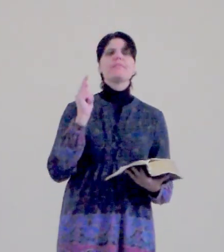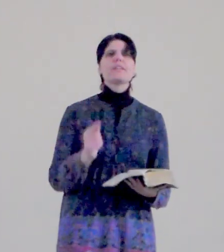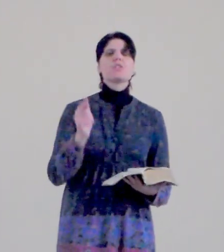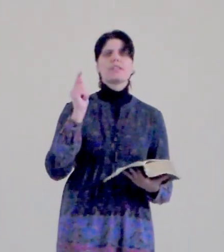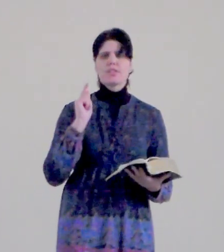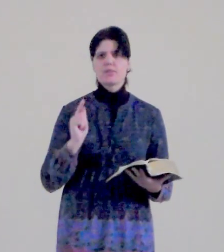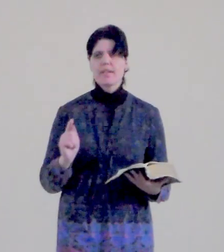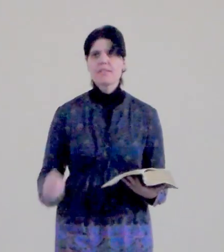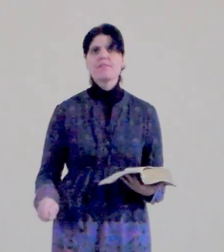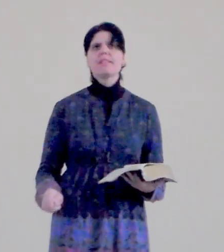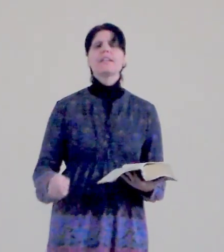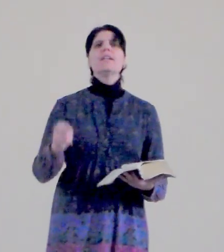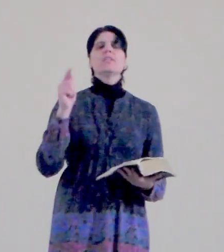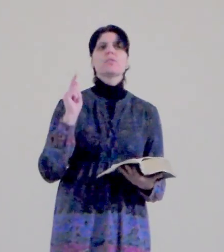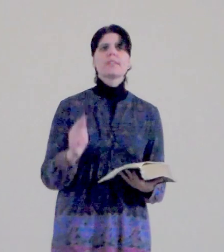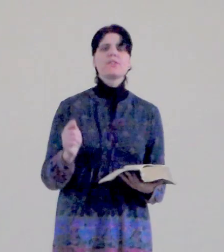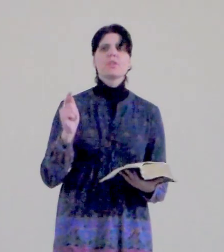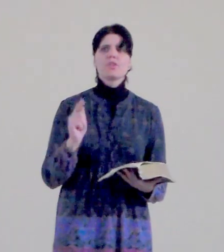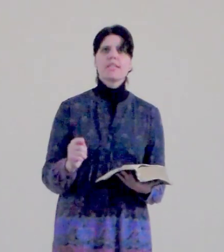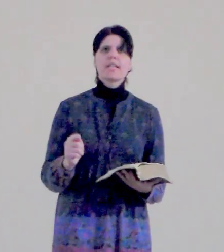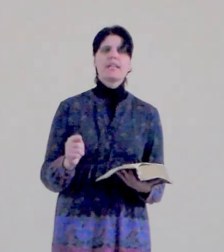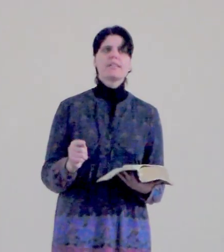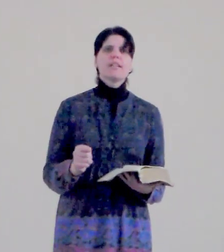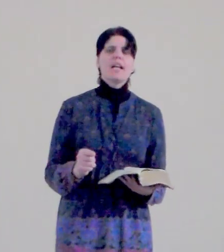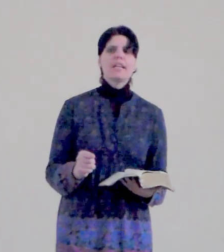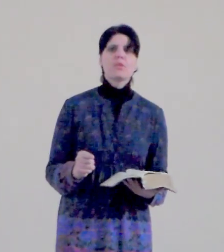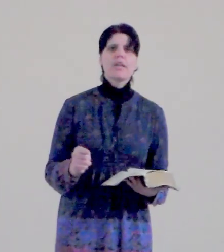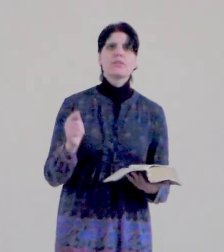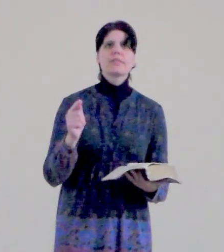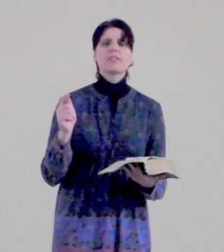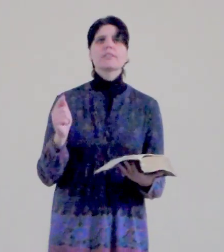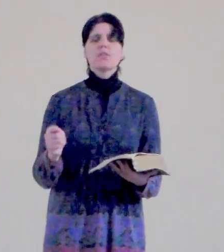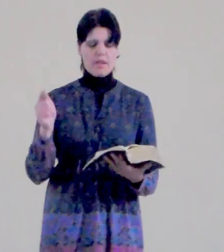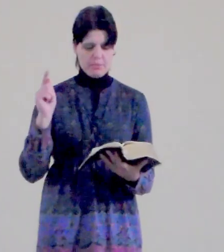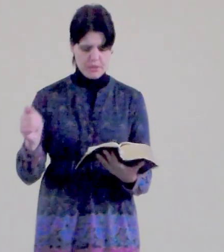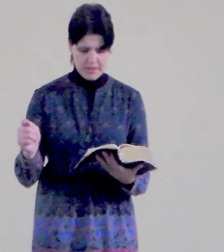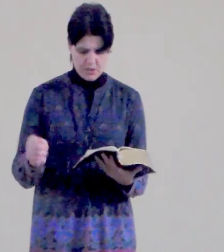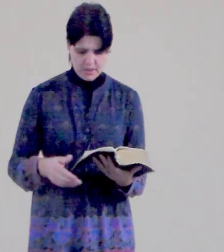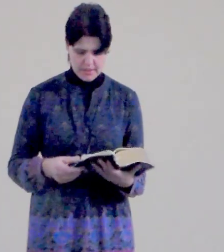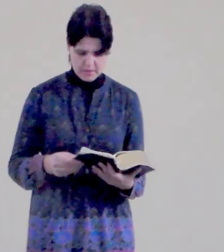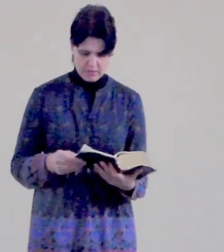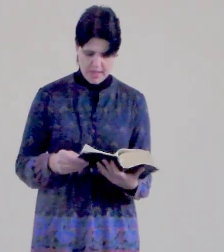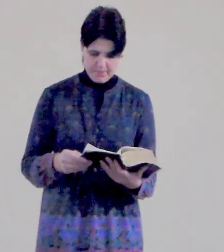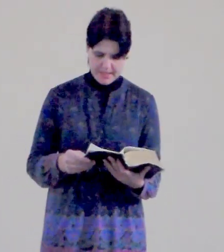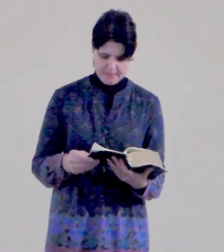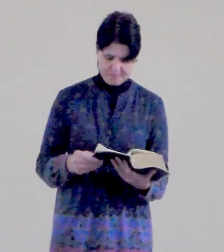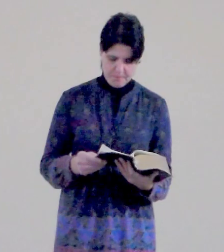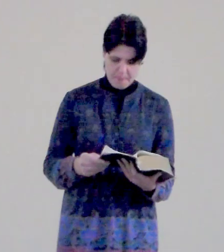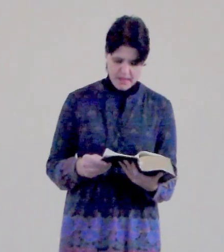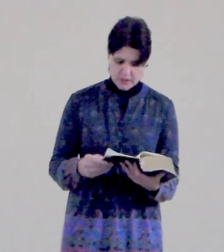větší než ten, který je ve světě. Kdo začne, říká Haleluja, dostaneš sílu a budeš děčný za to, Amen. A